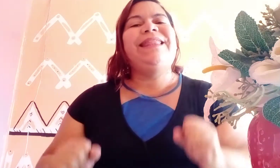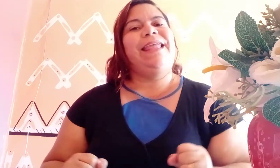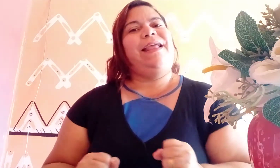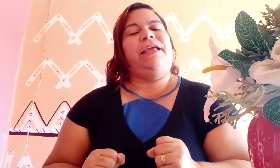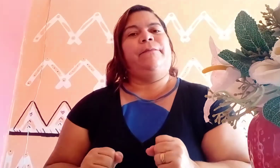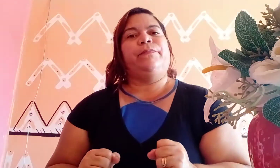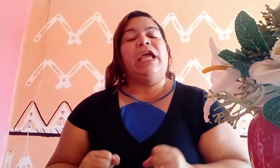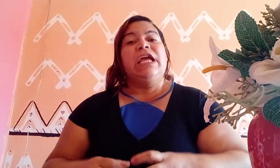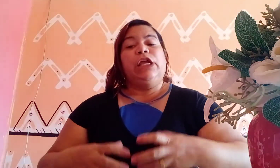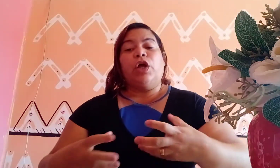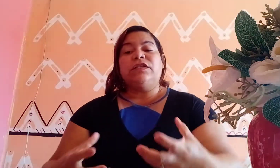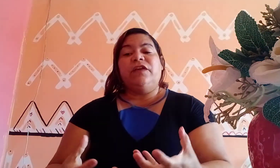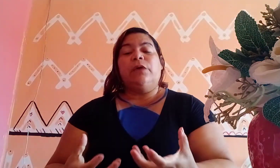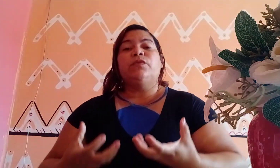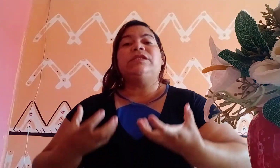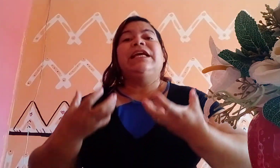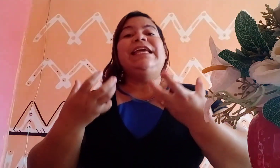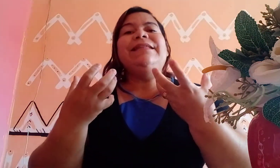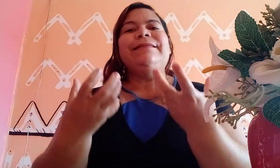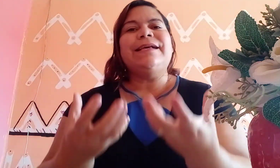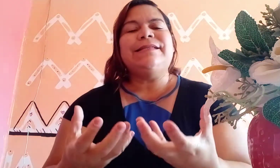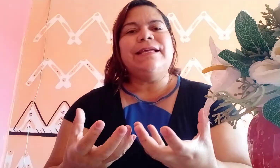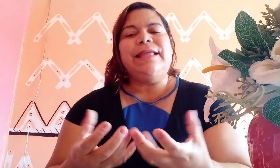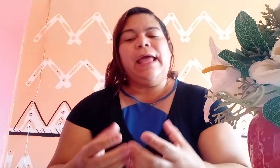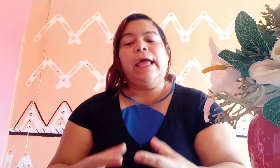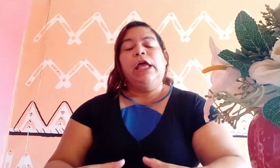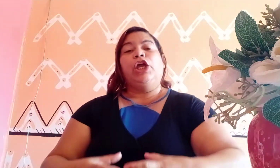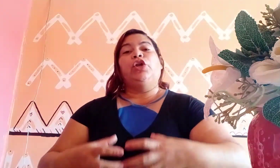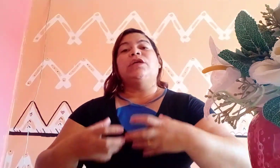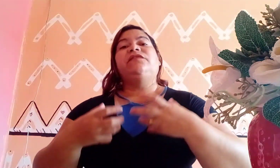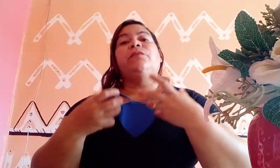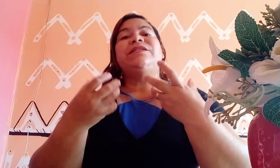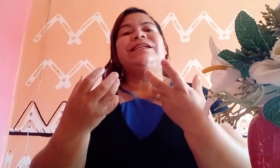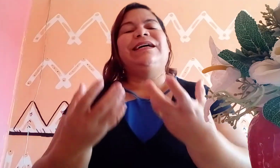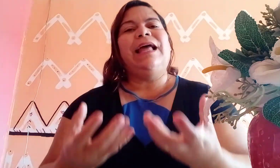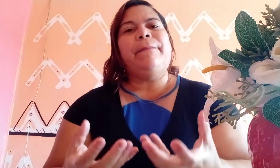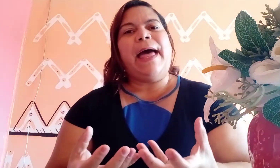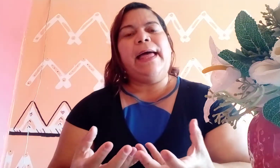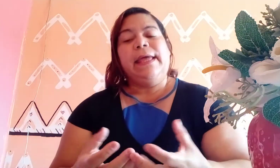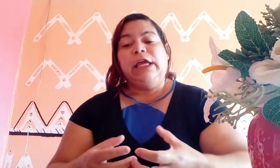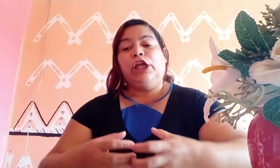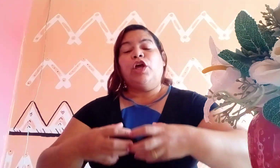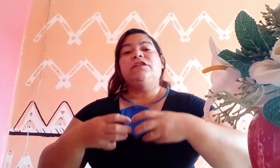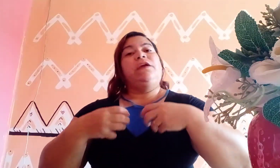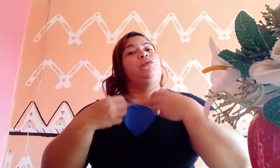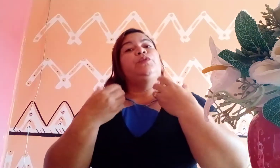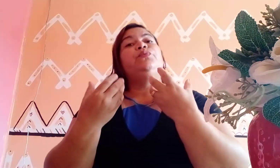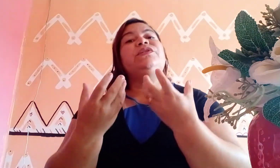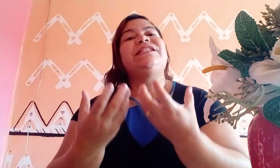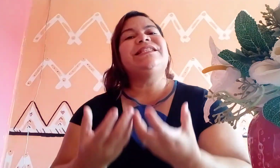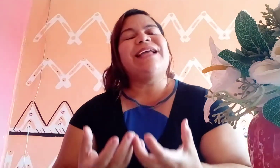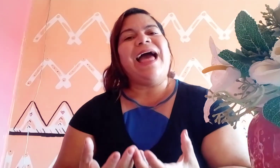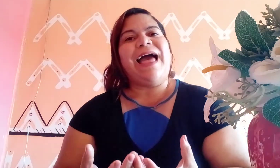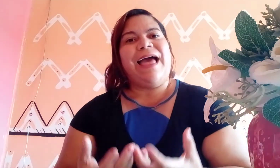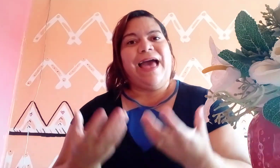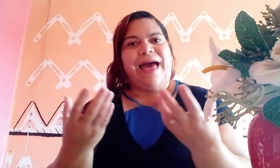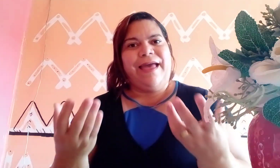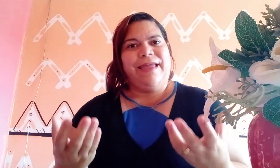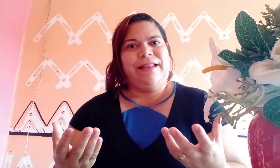dEle, que nós venhamos interceder, que nós venhamos clamar, que nós venhamos buscar a Ele.